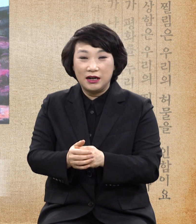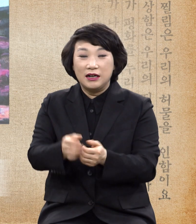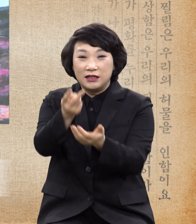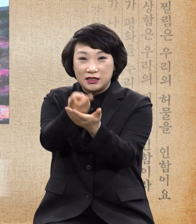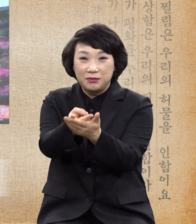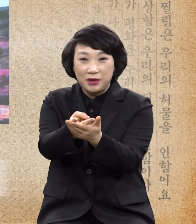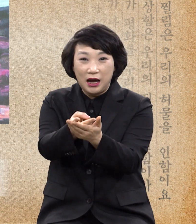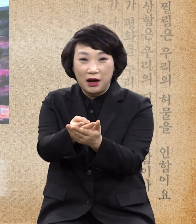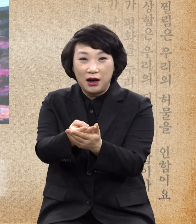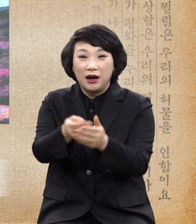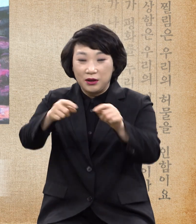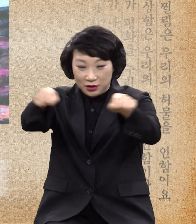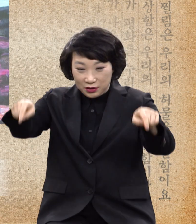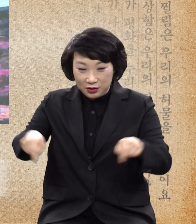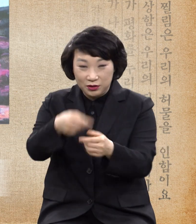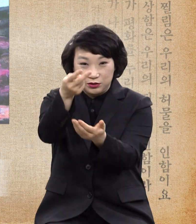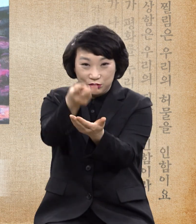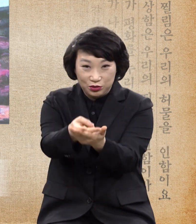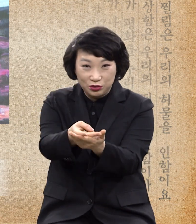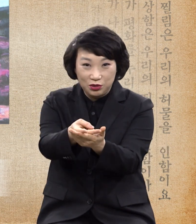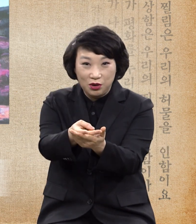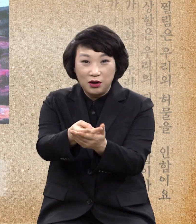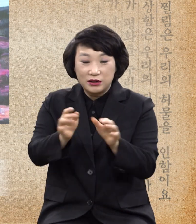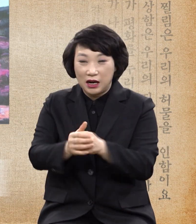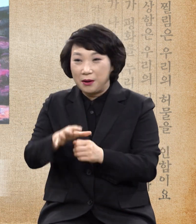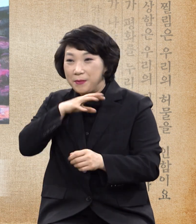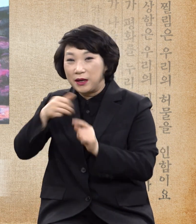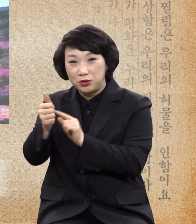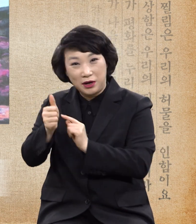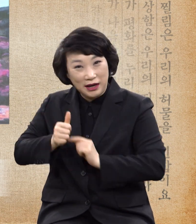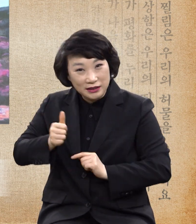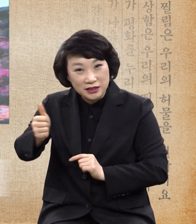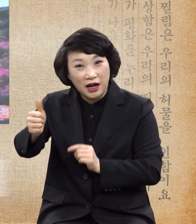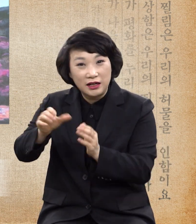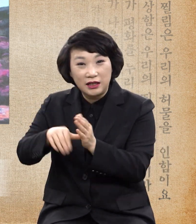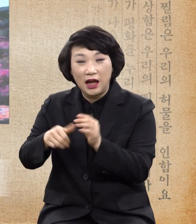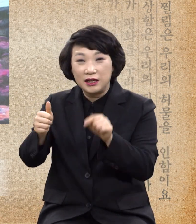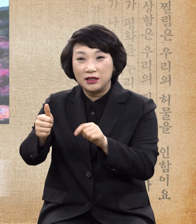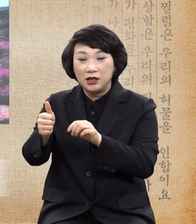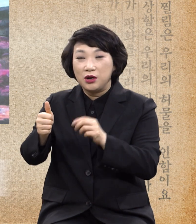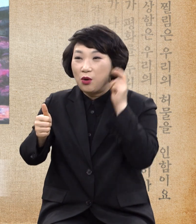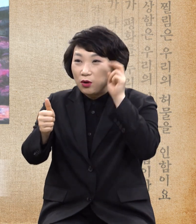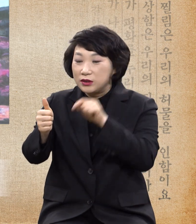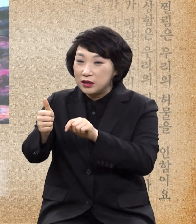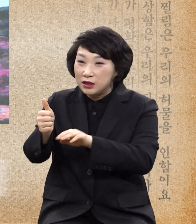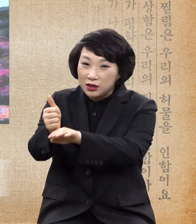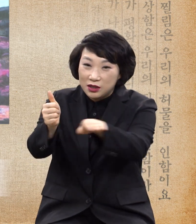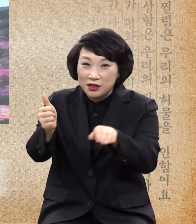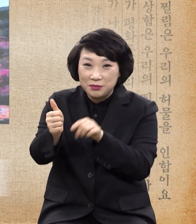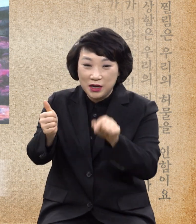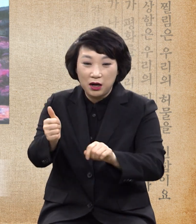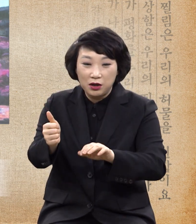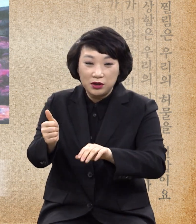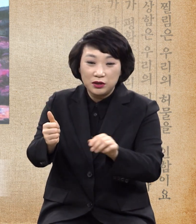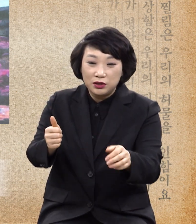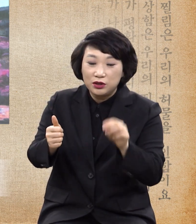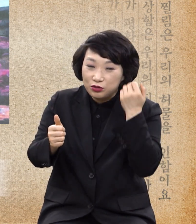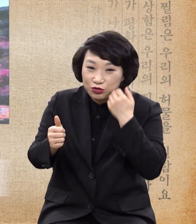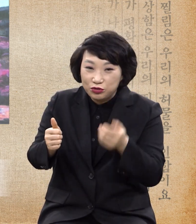용의에 누이고 베드로가 지날 때 꼭 그림자라도 누게 덮힐까